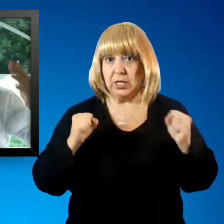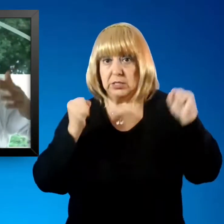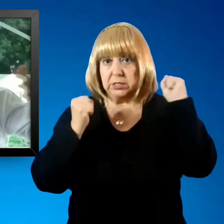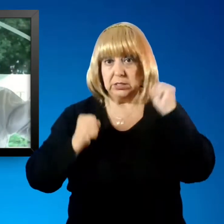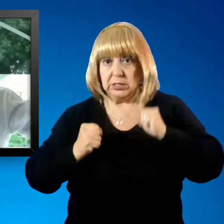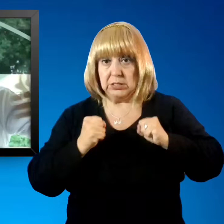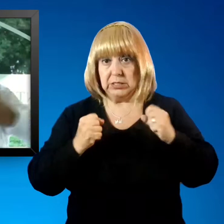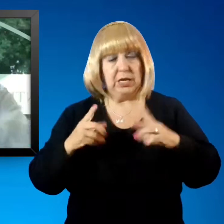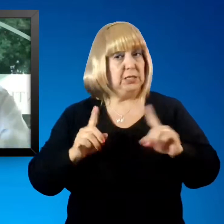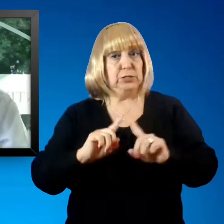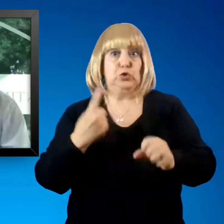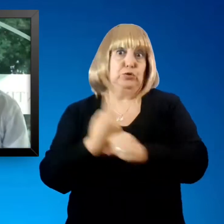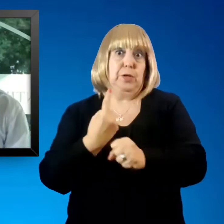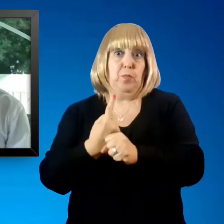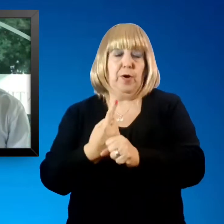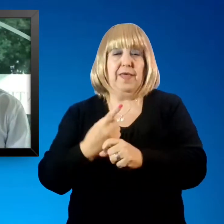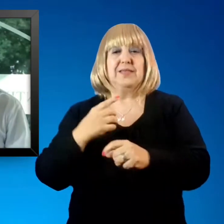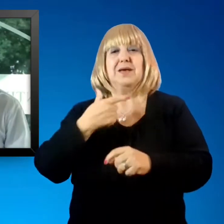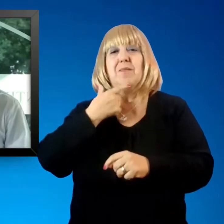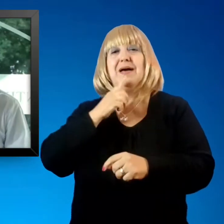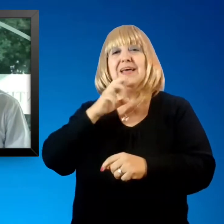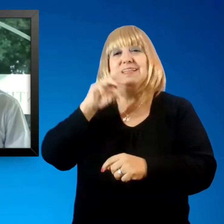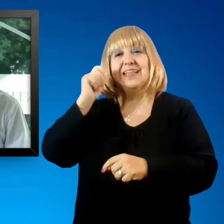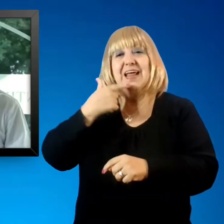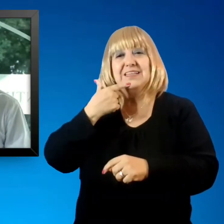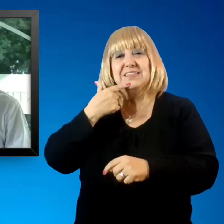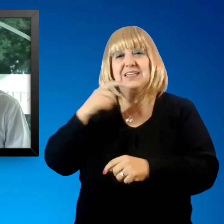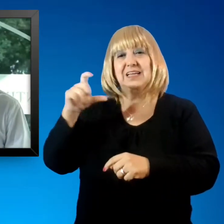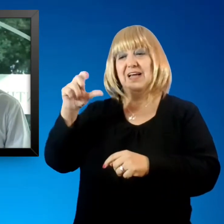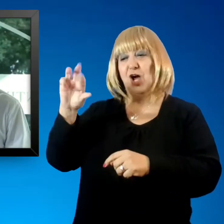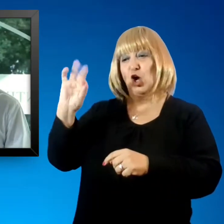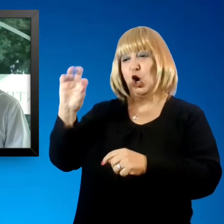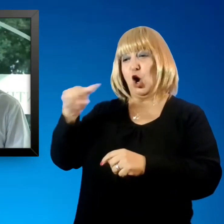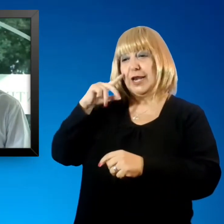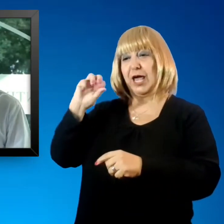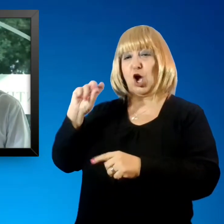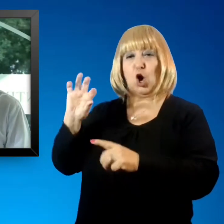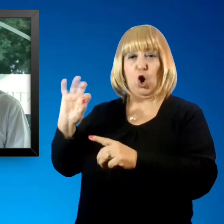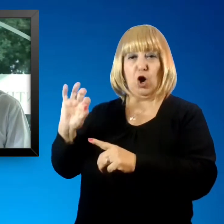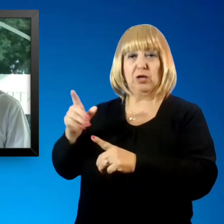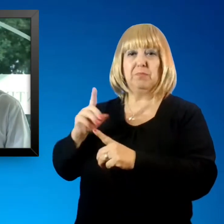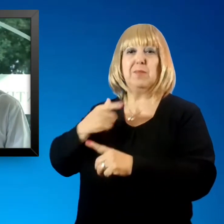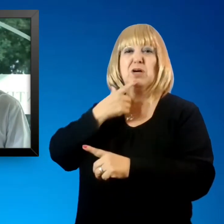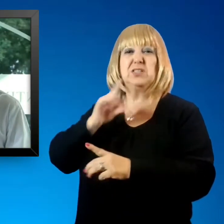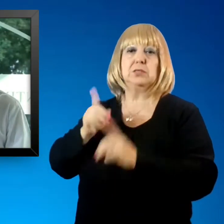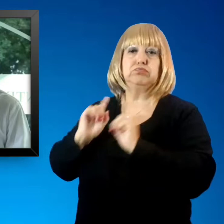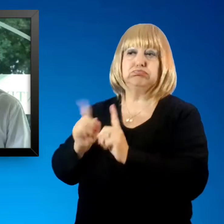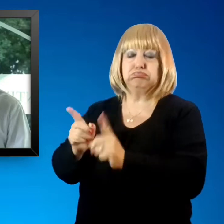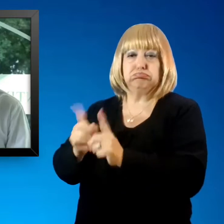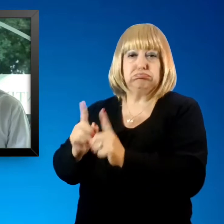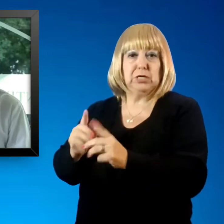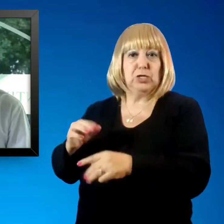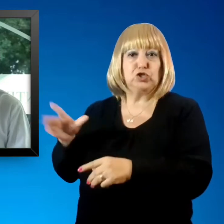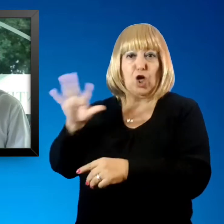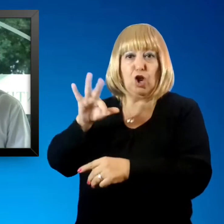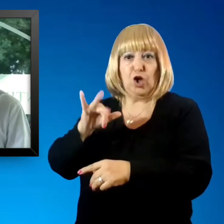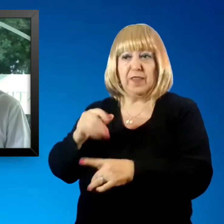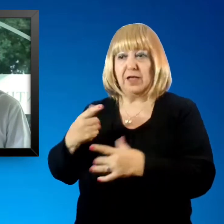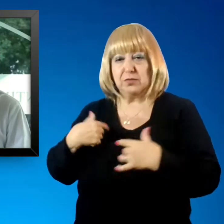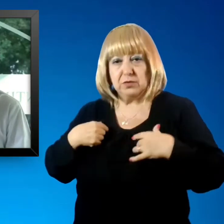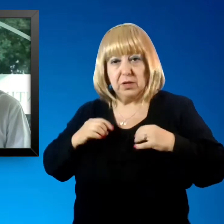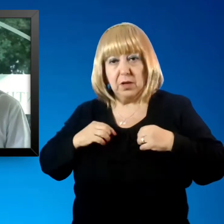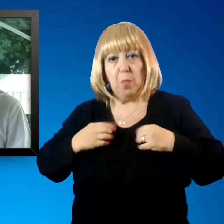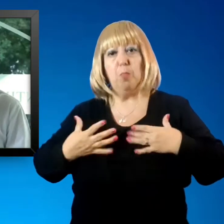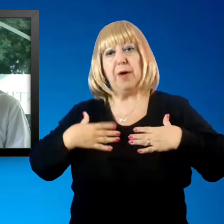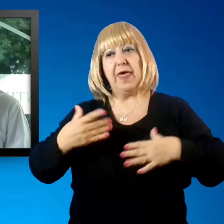así. Y el estrés crónico, como bien sugerís vos, impacta en el cuerpo, aumenta la posibilidad de que se disparen ciertas